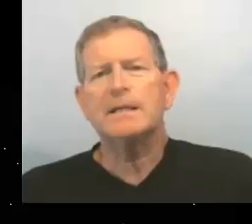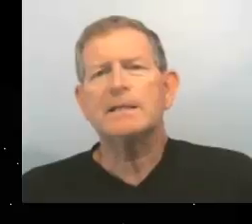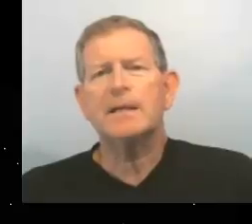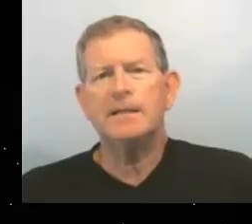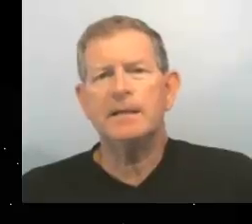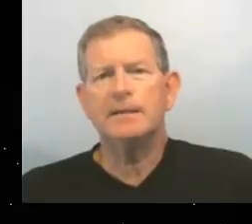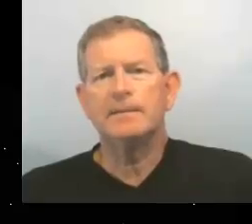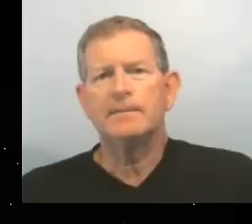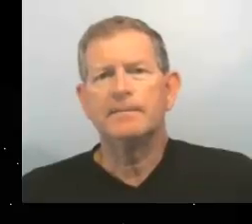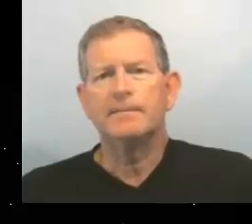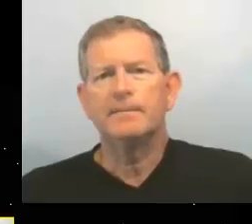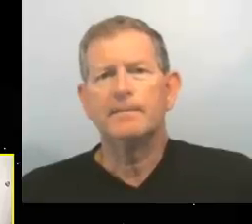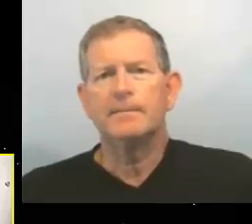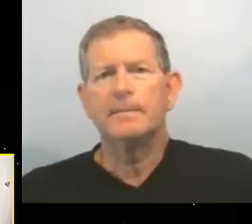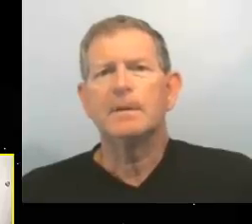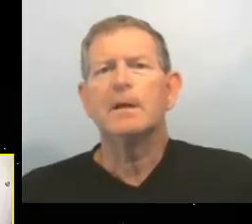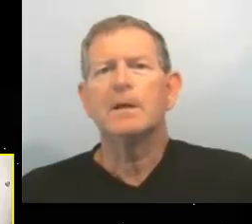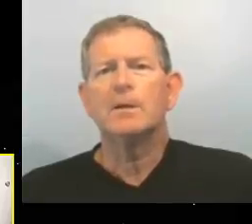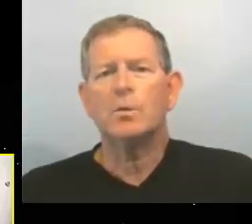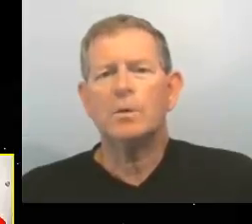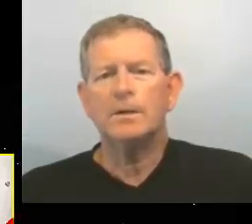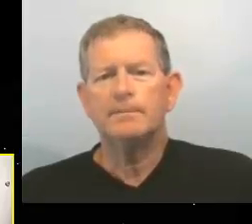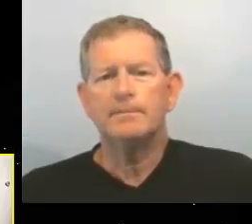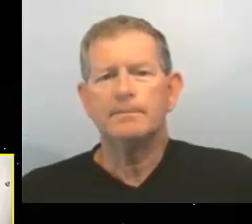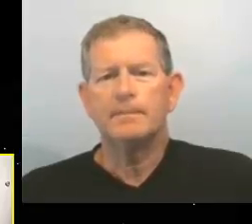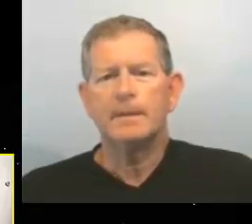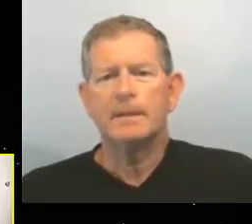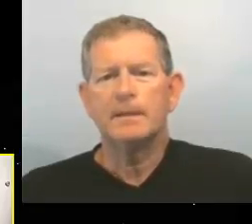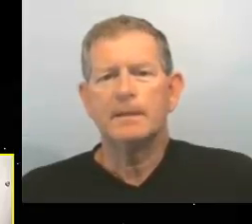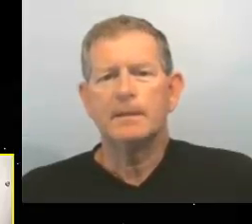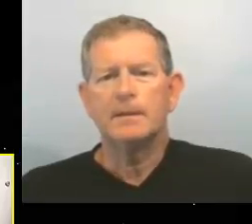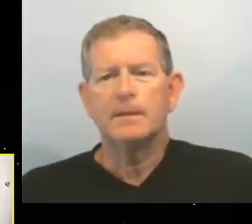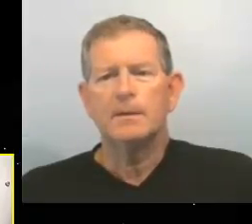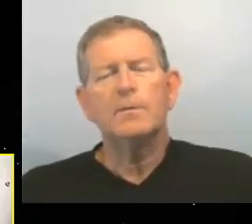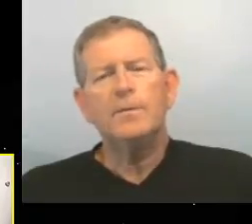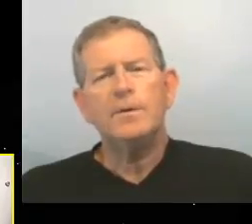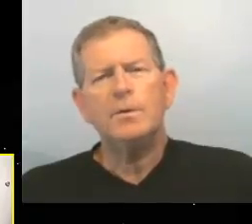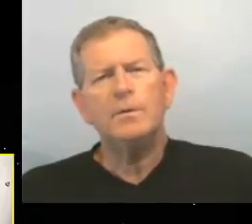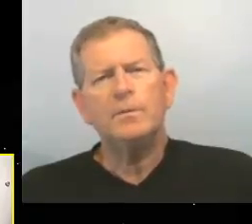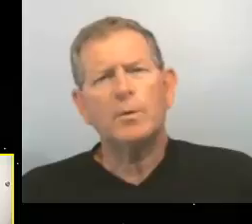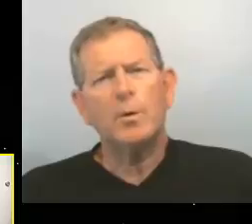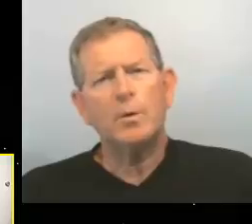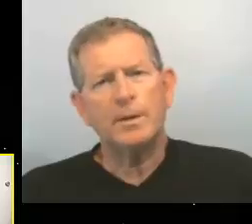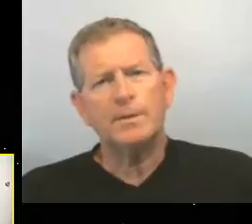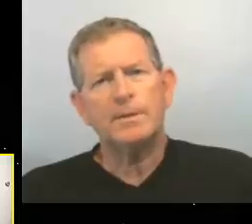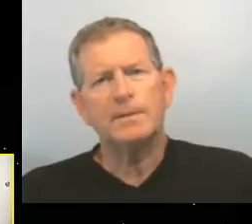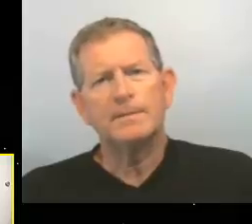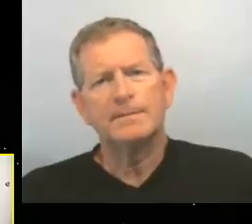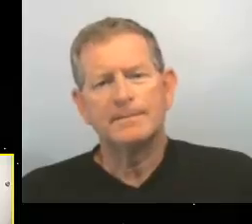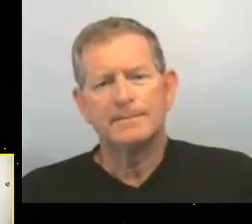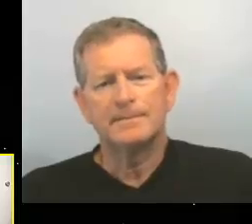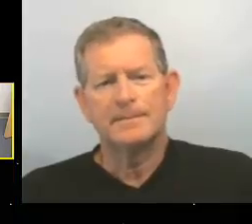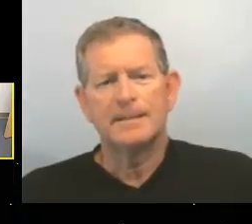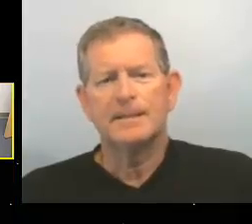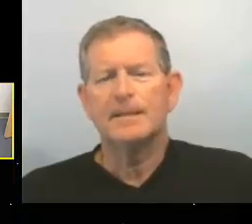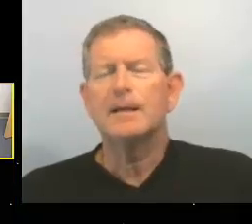monter les escaliers 3 veux-tu une photocopieuse